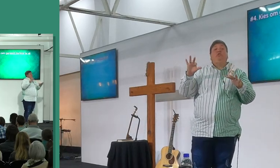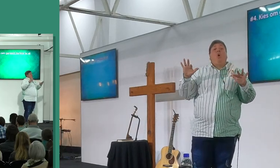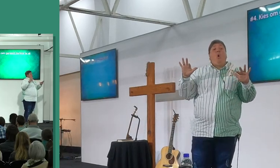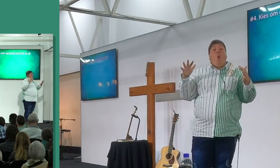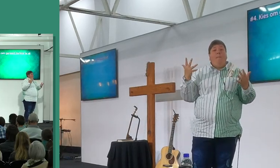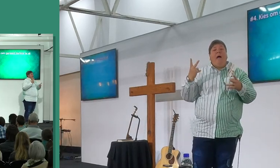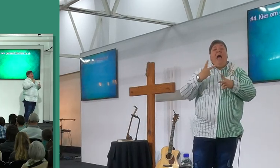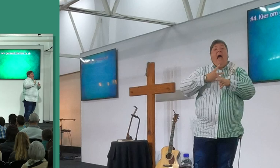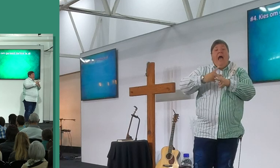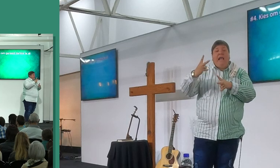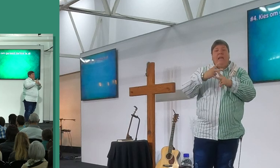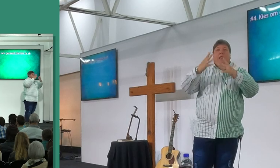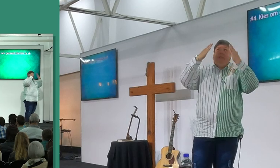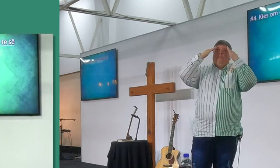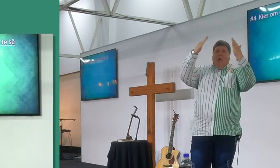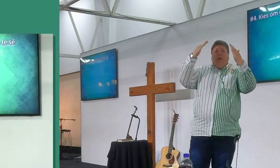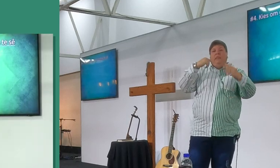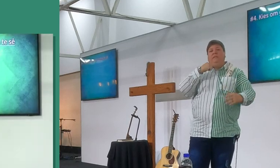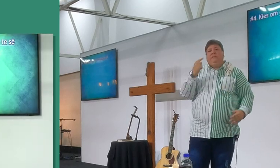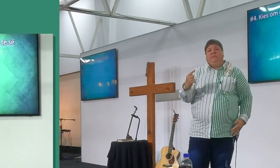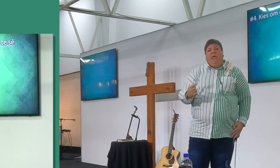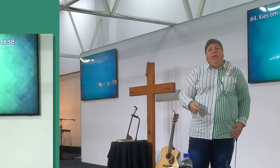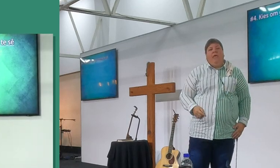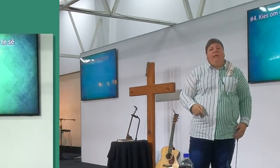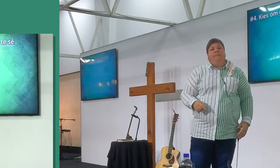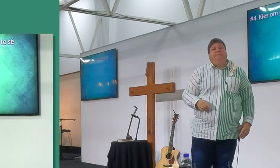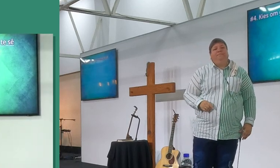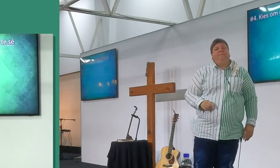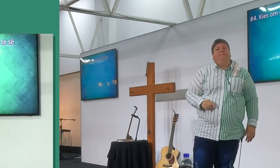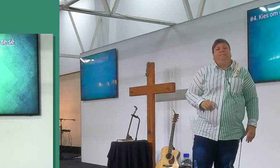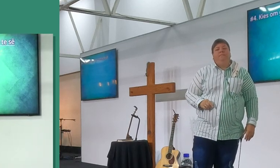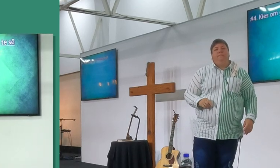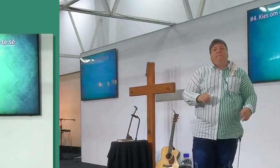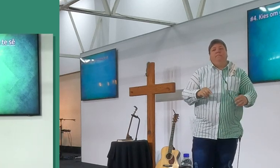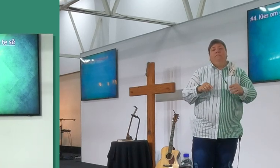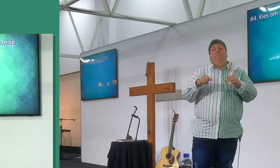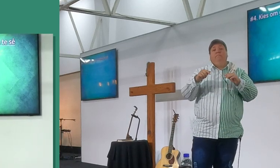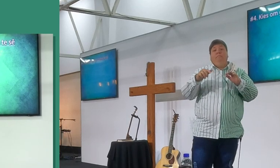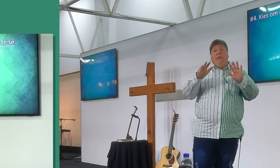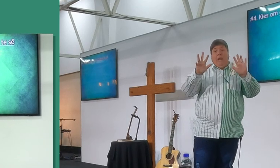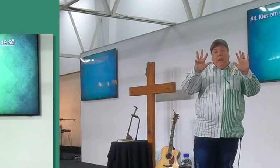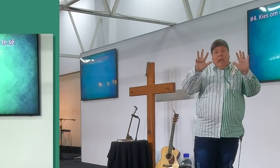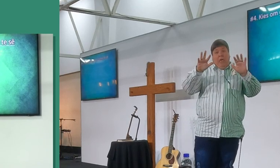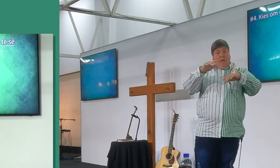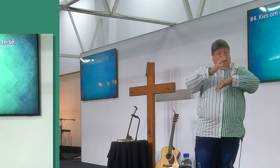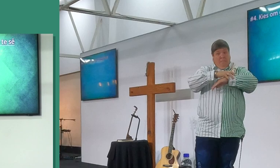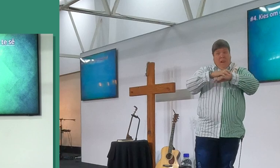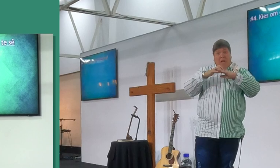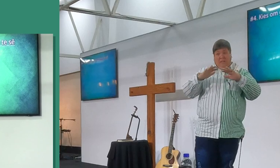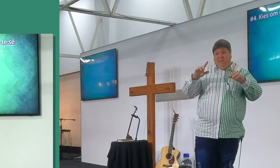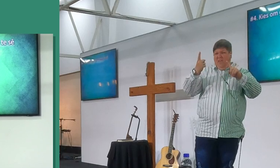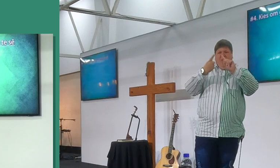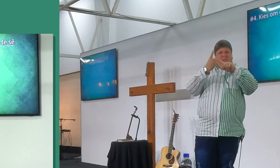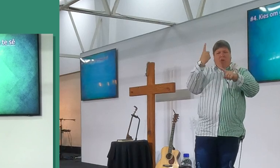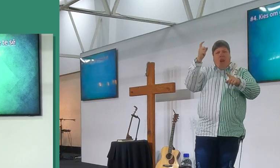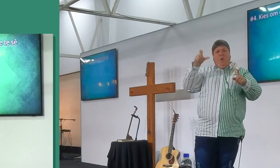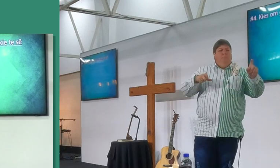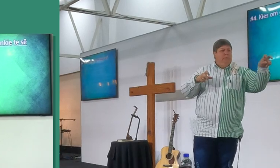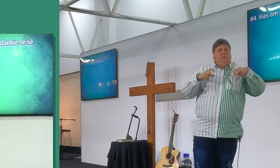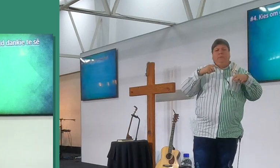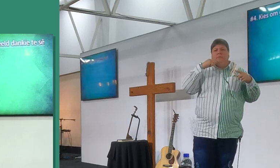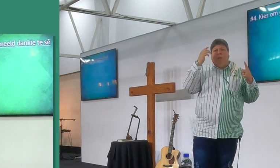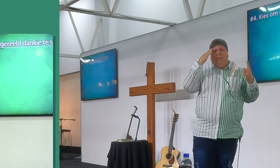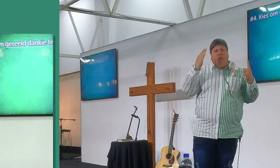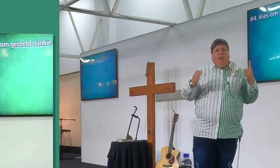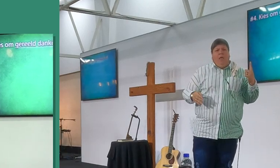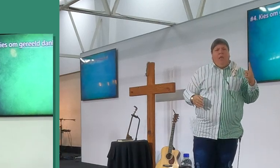om gereeld dankie te sê, dit was die probleem van die nege melaatses, net jy nie teruggekom om dankie te sê, ek is seker allemaal